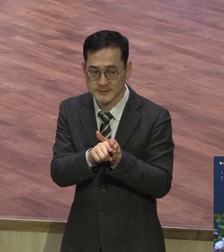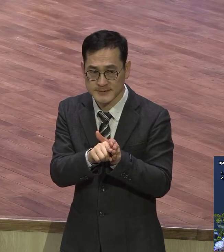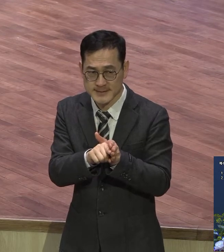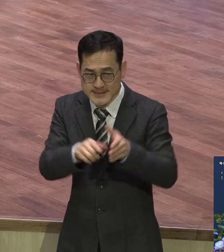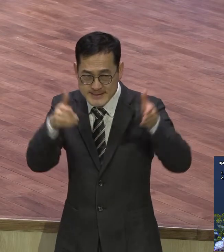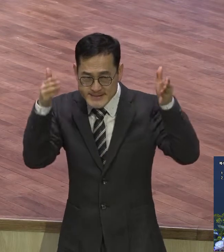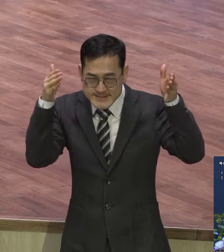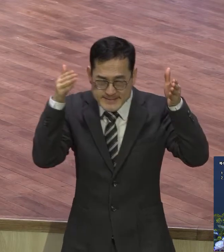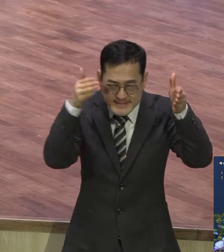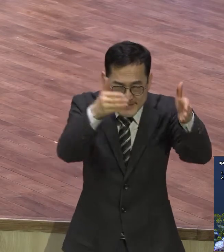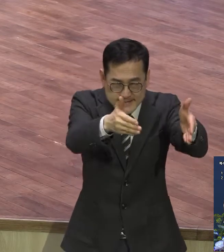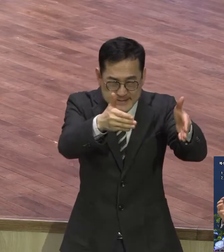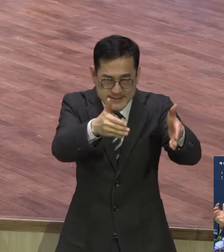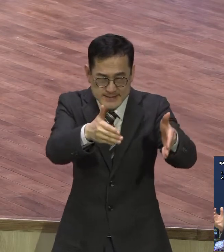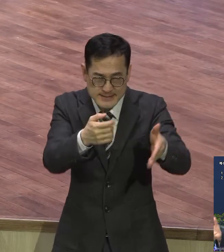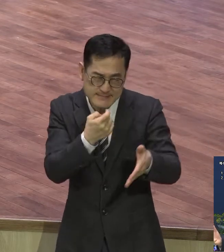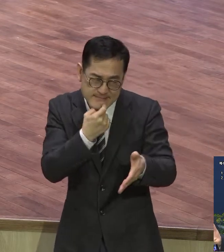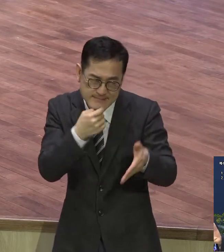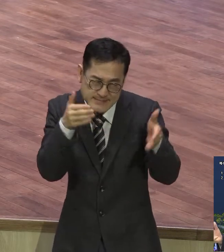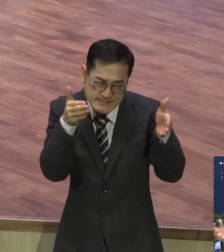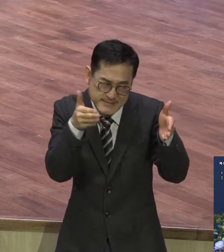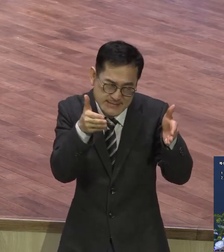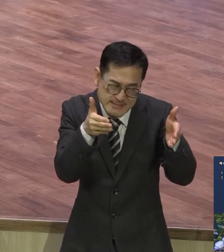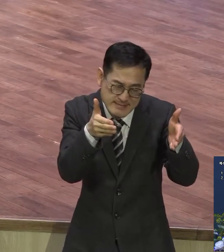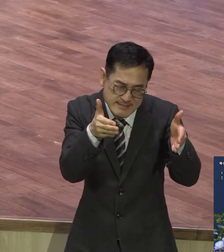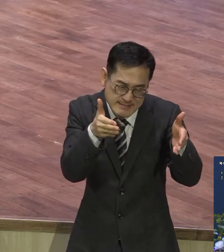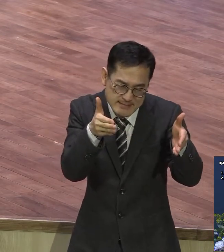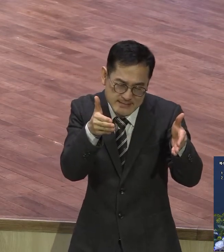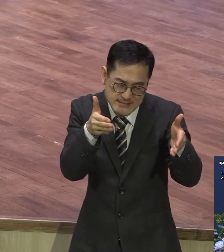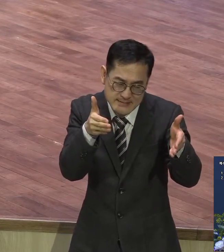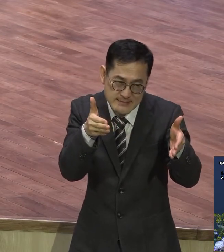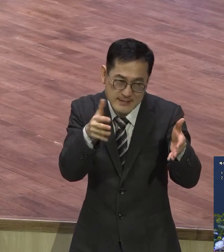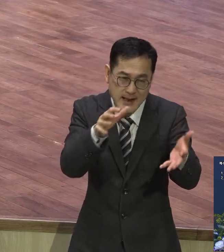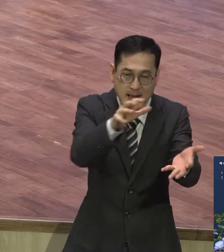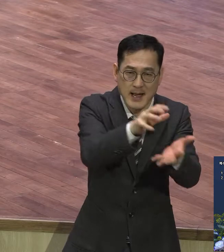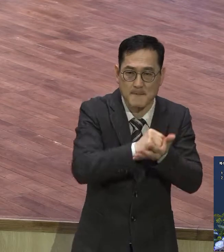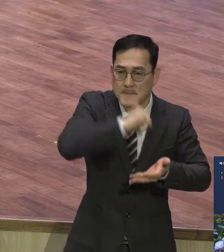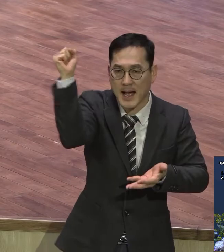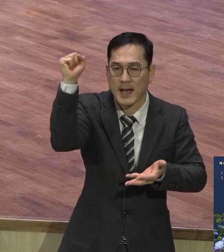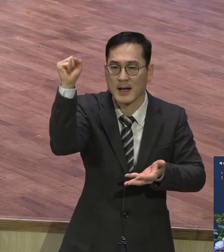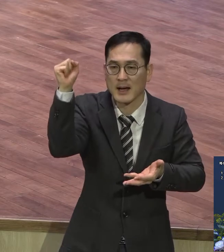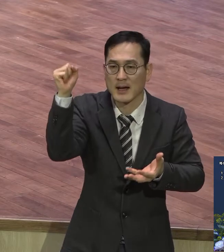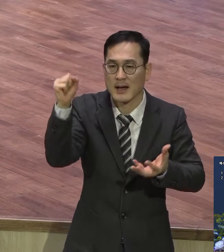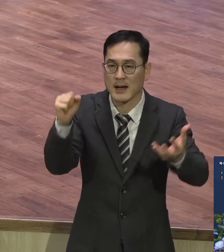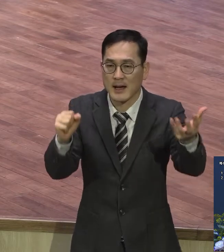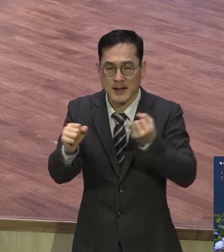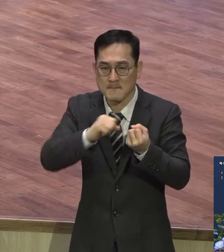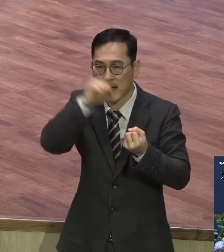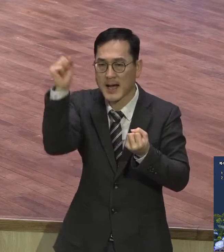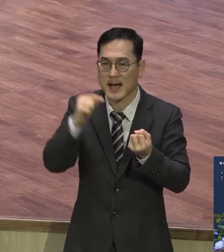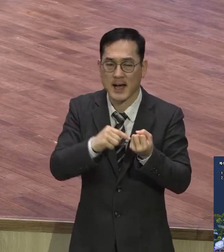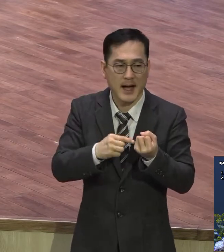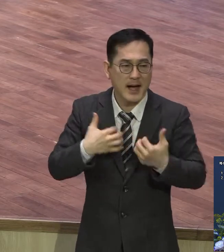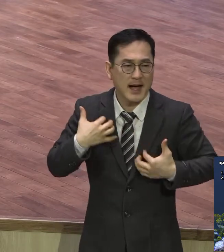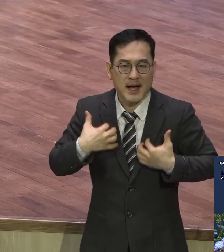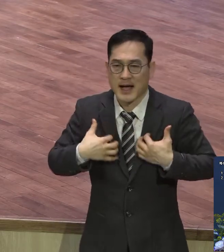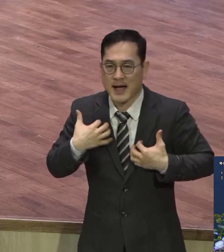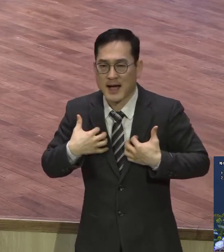맞추고 살다가 갖고 싶은 거 가져요 이루어요 그리고 또